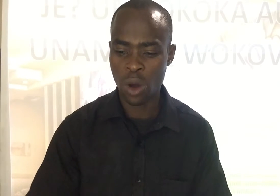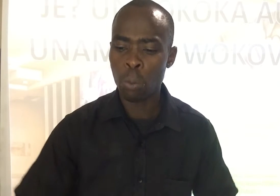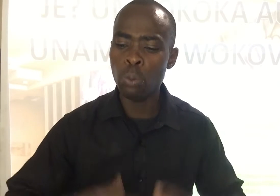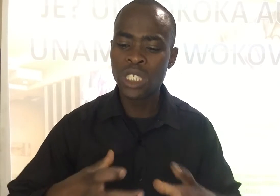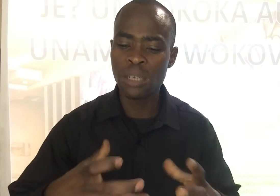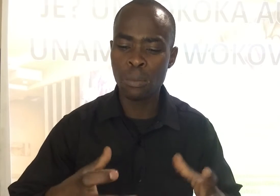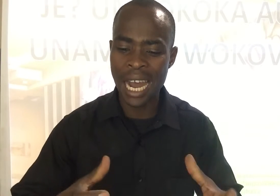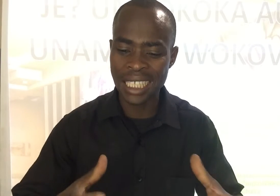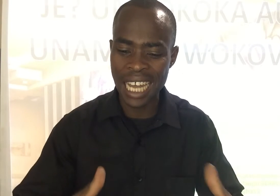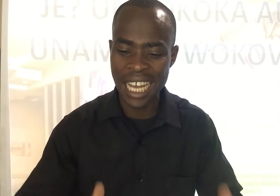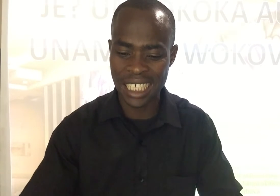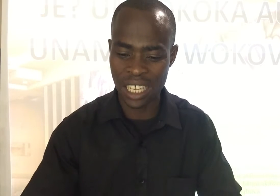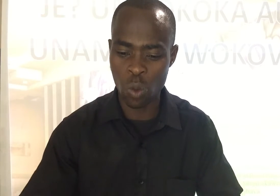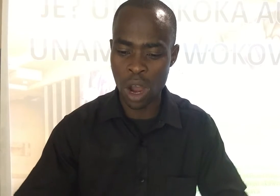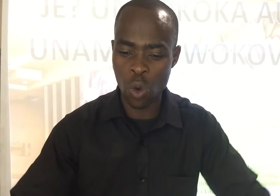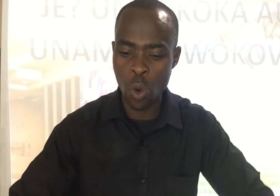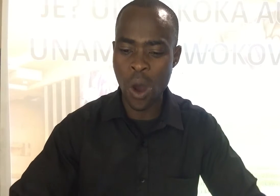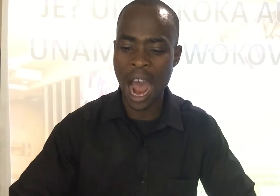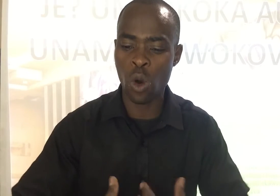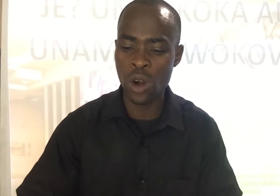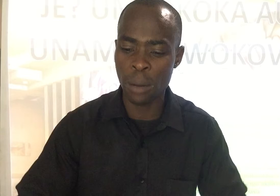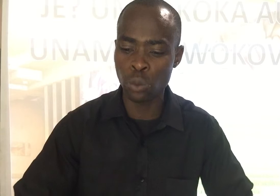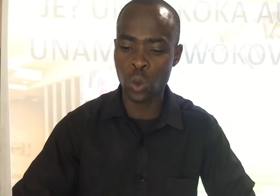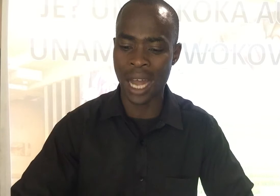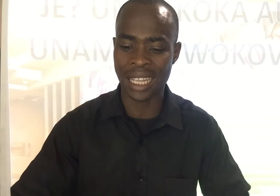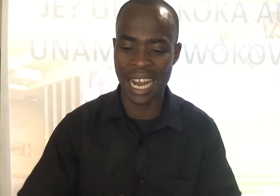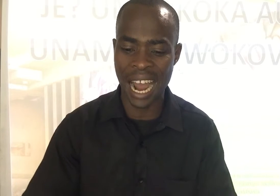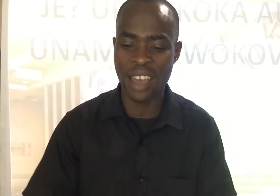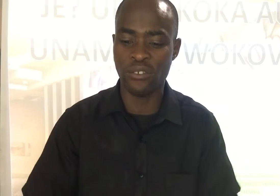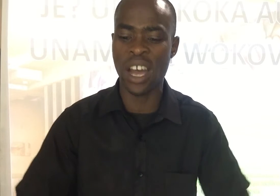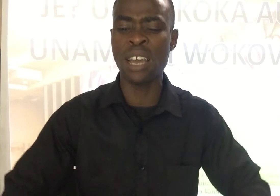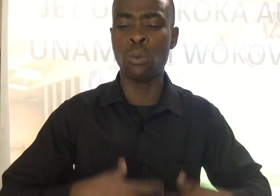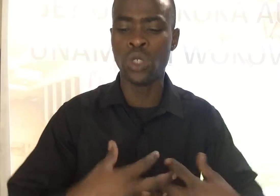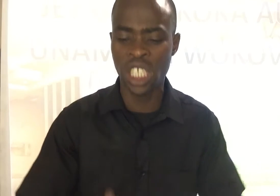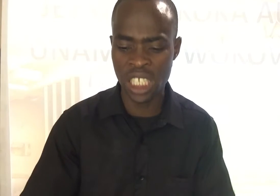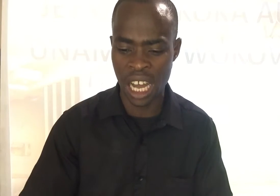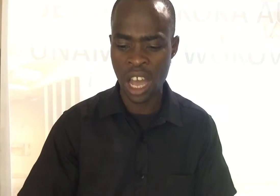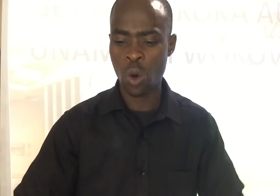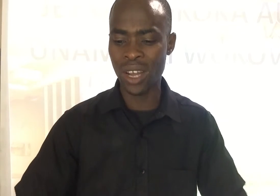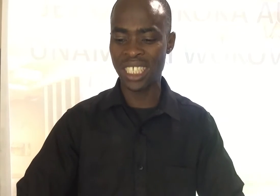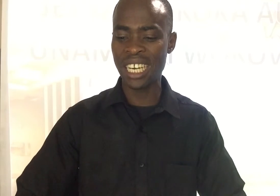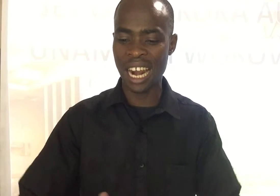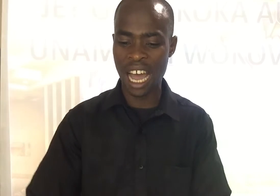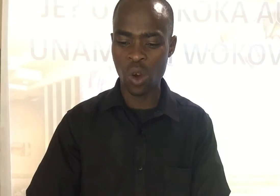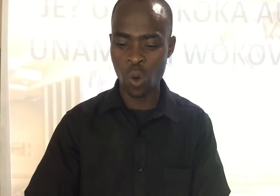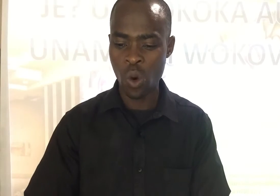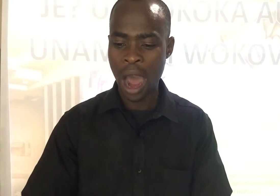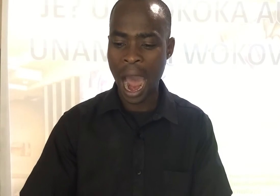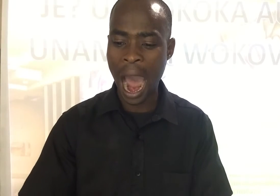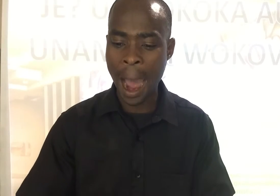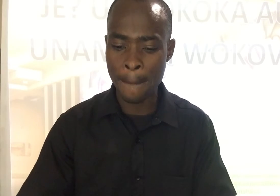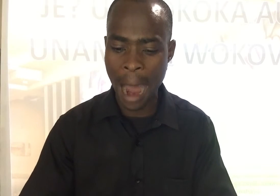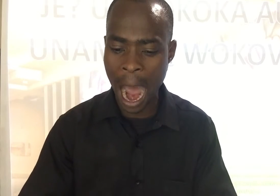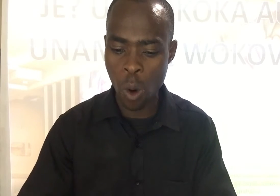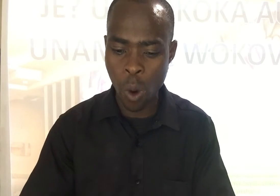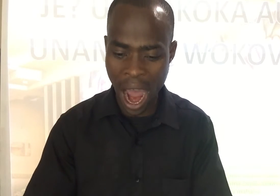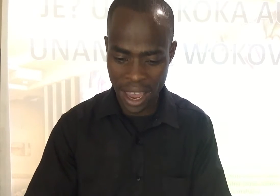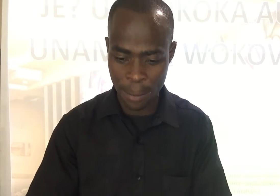Msimukataze kwa kuwa hakuna mtu atakai fanya mjiza kwa jina langu Awae